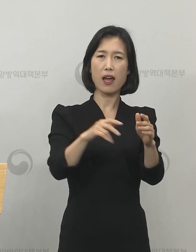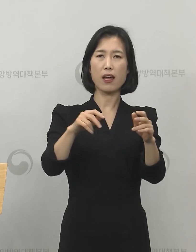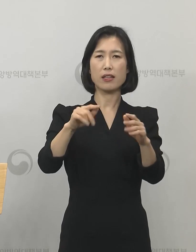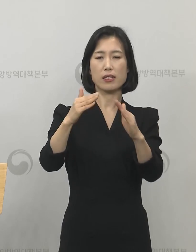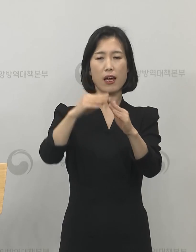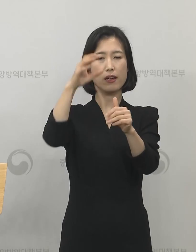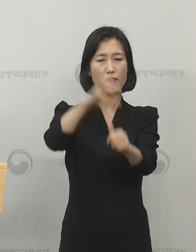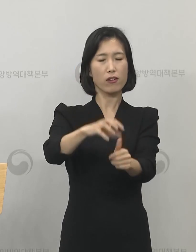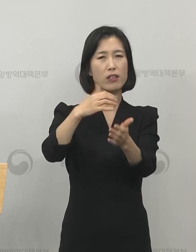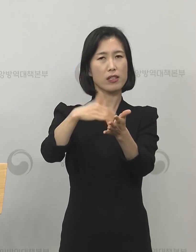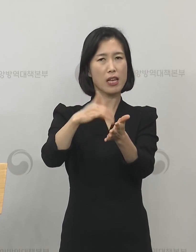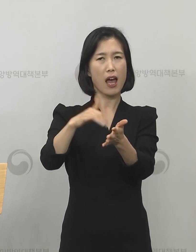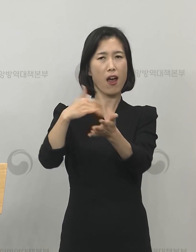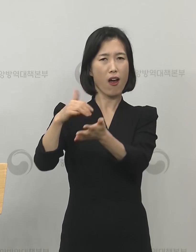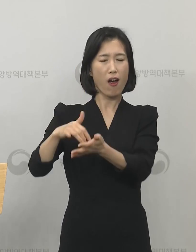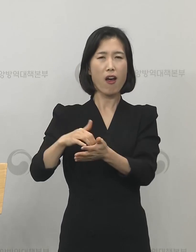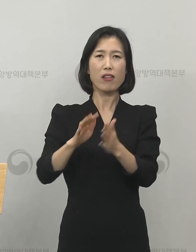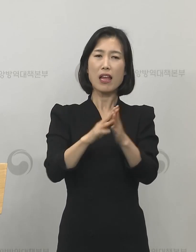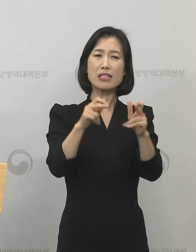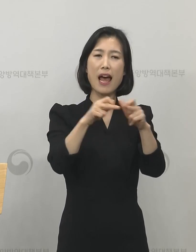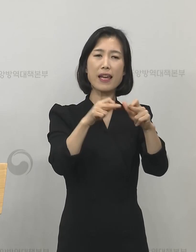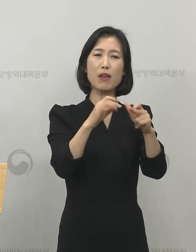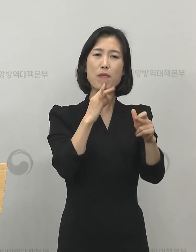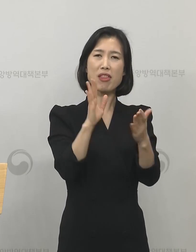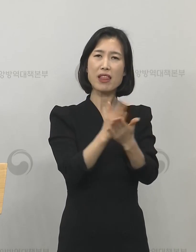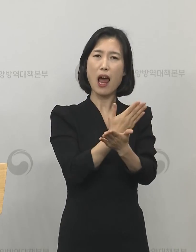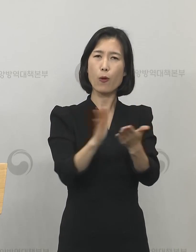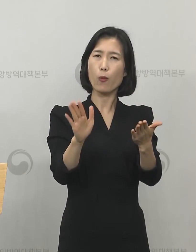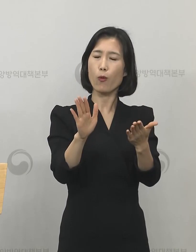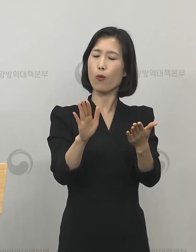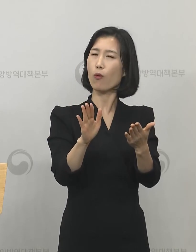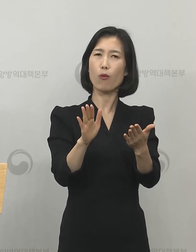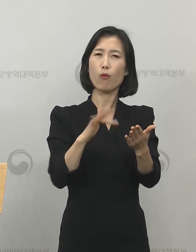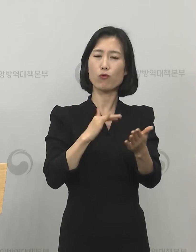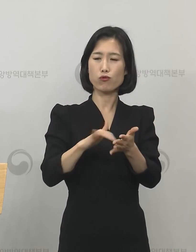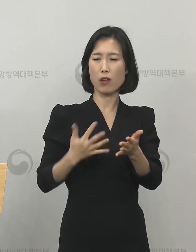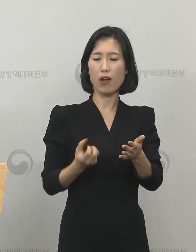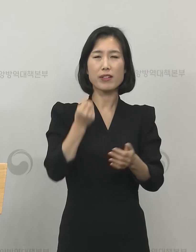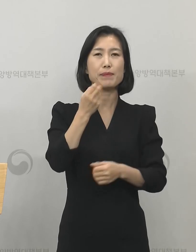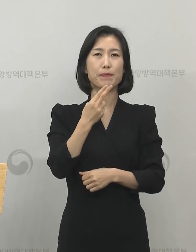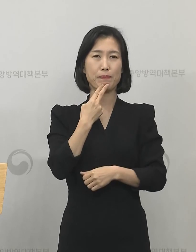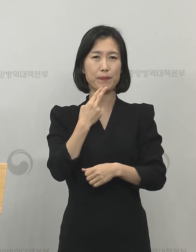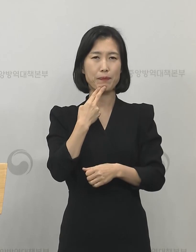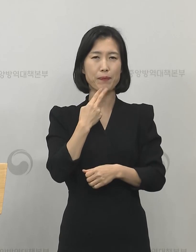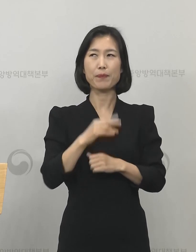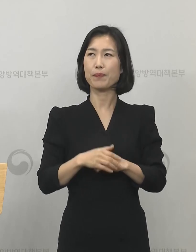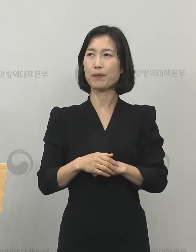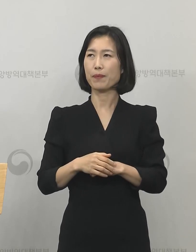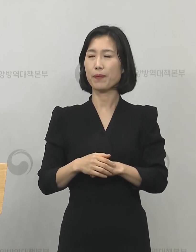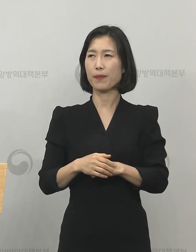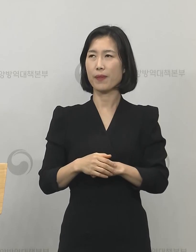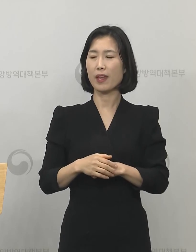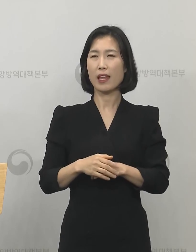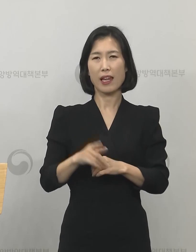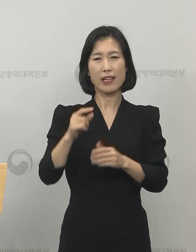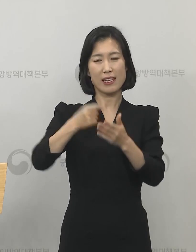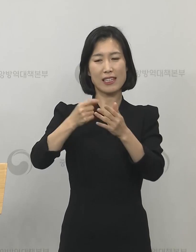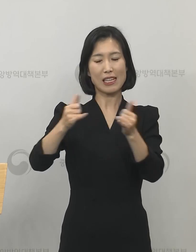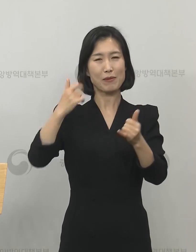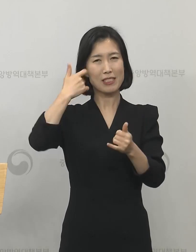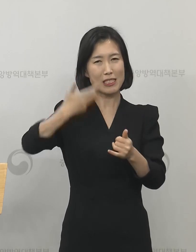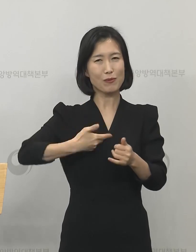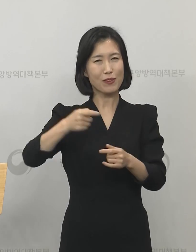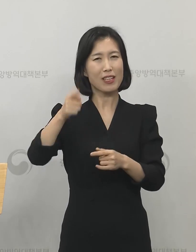지금 현재 저희가 통계를 가지고 있지는 못합니다. 아마 질문 주신 그런 부분들은